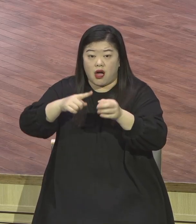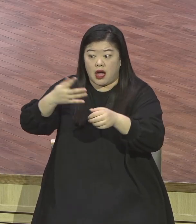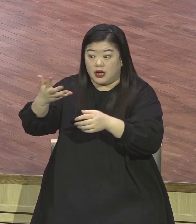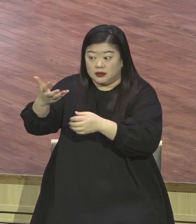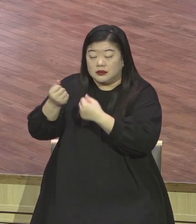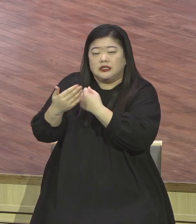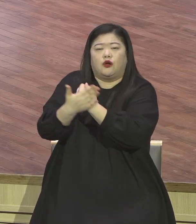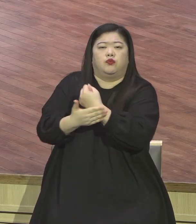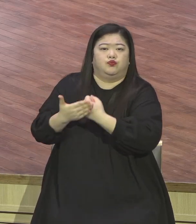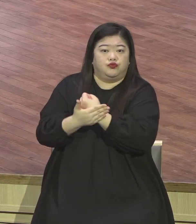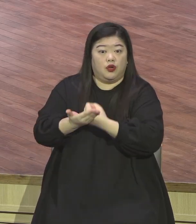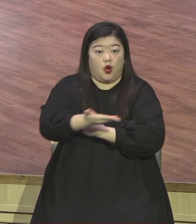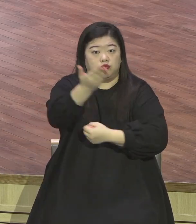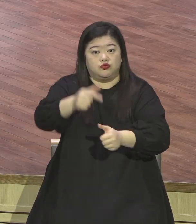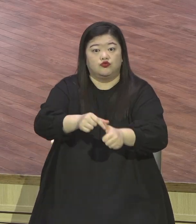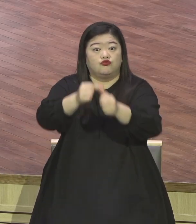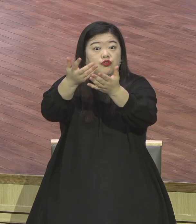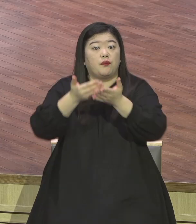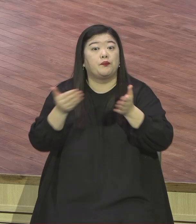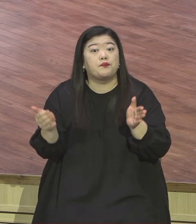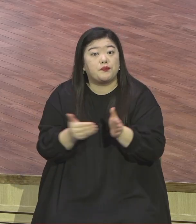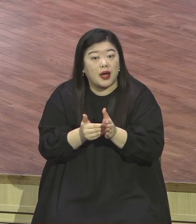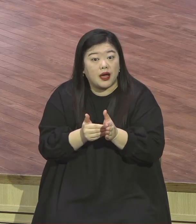가장 가치 있는 존재가 되었습니다